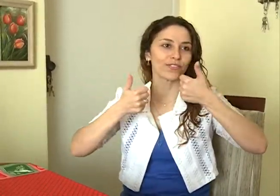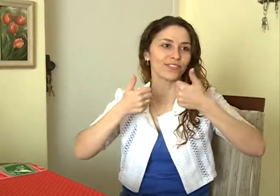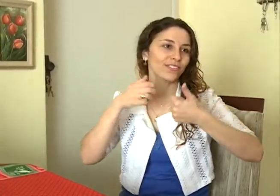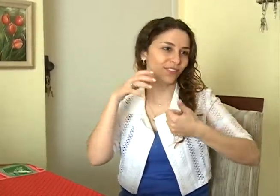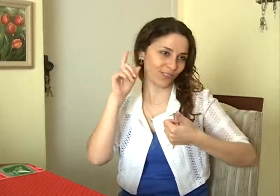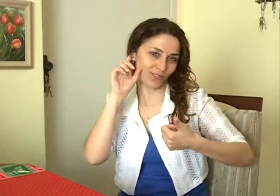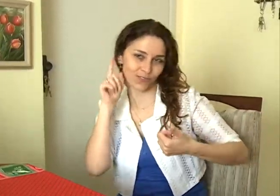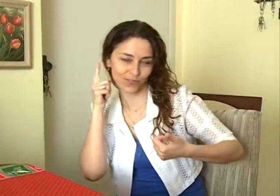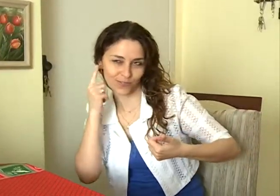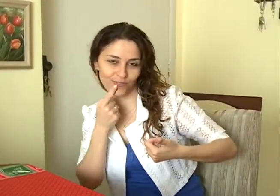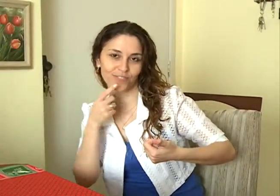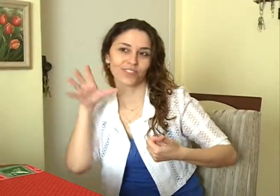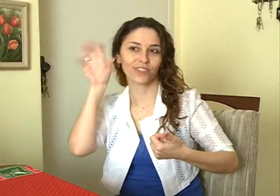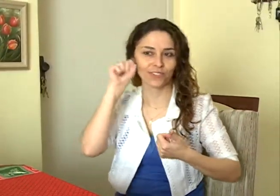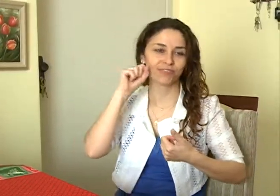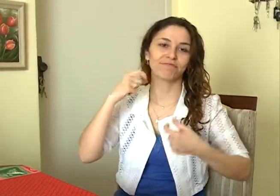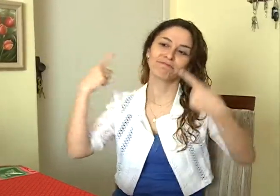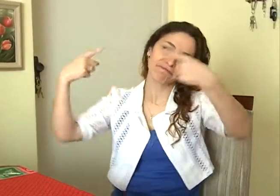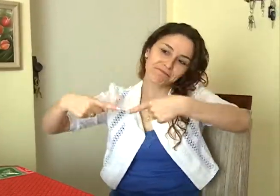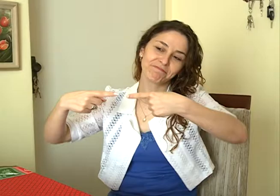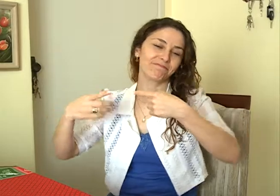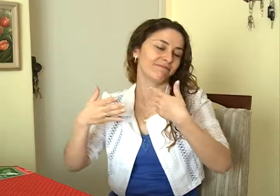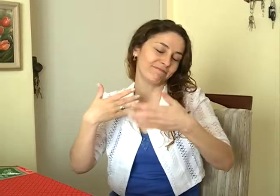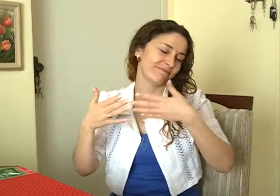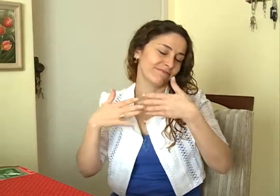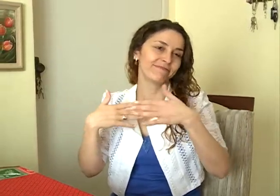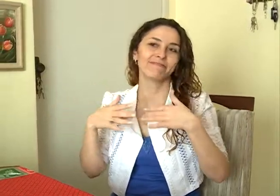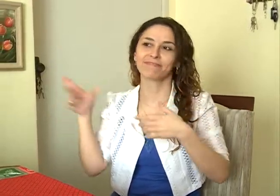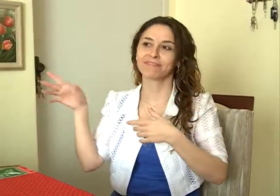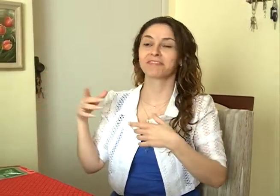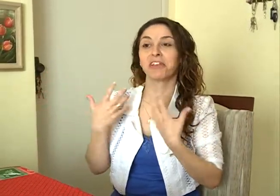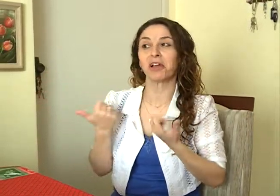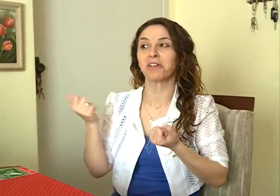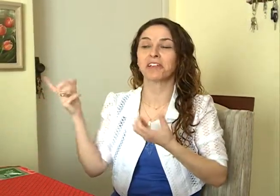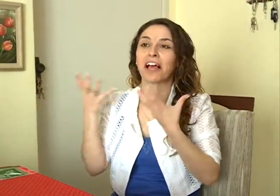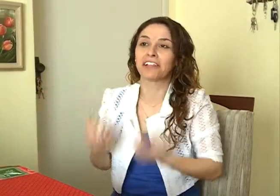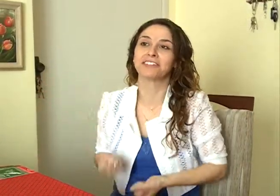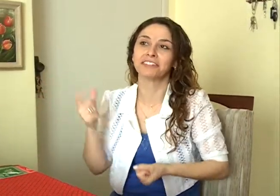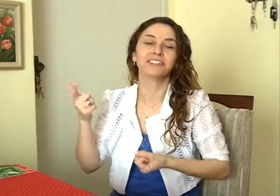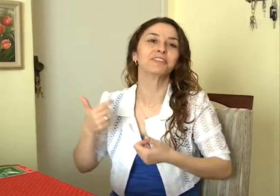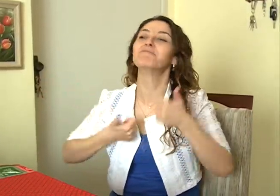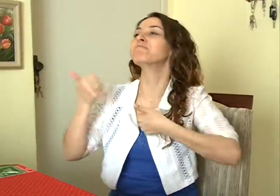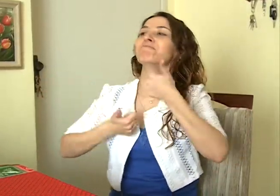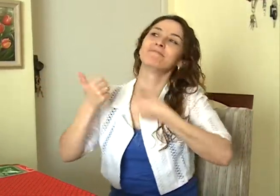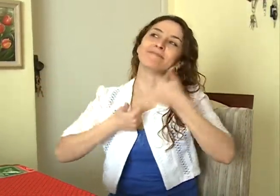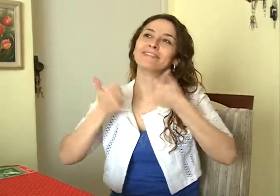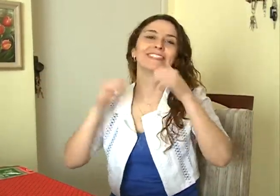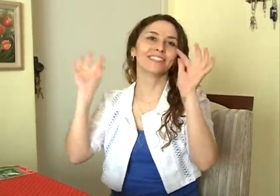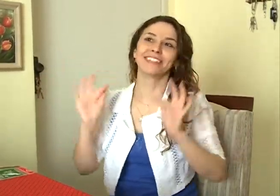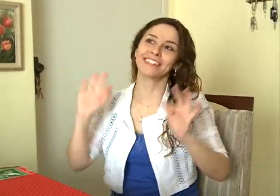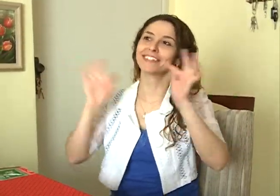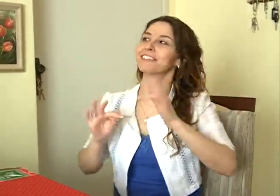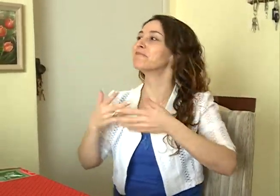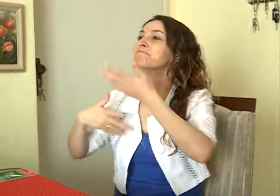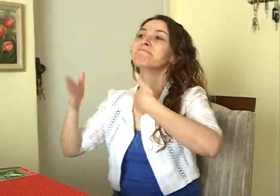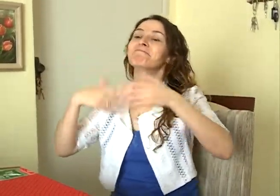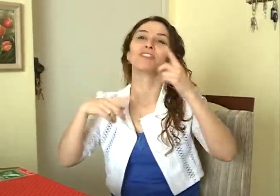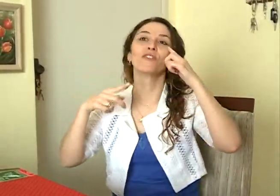futebol. Partidas entre ouvintes e surdos. Ele jogou. Ficou muito